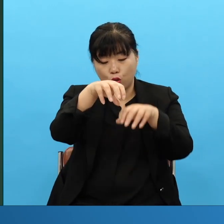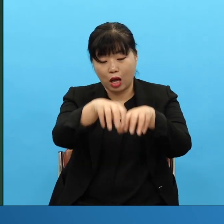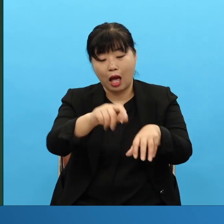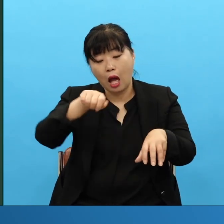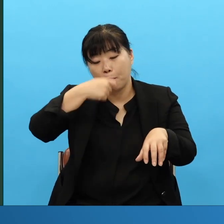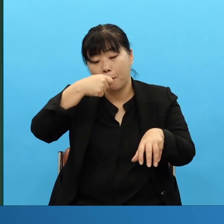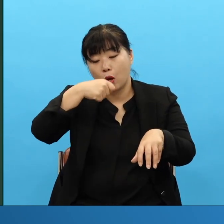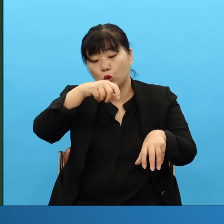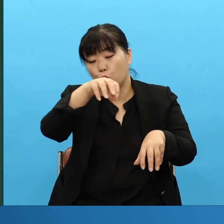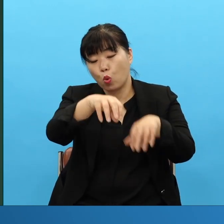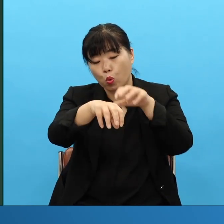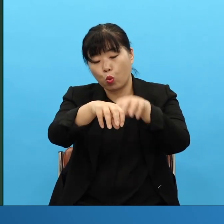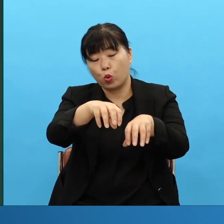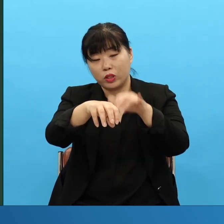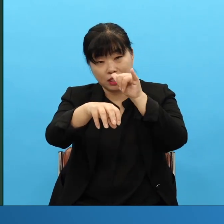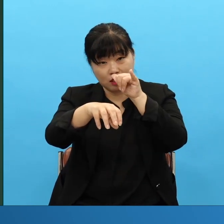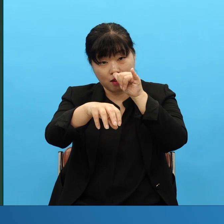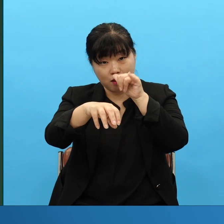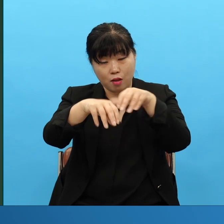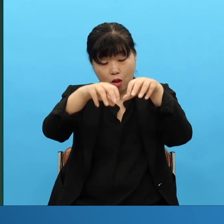그런데 임시로 점막을 취하는 식당이에요